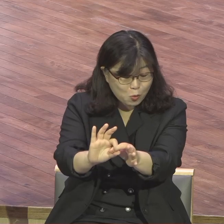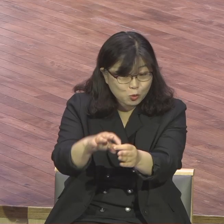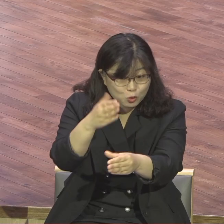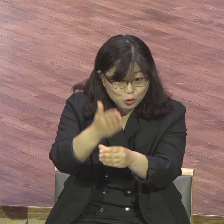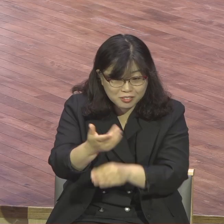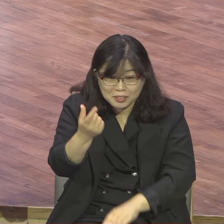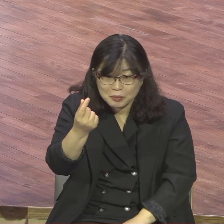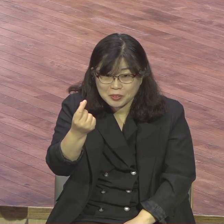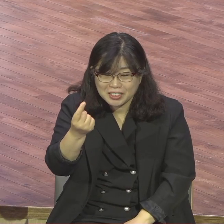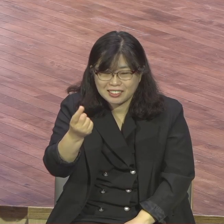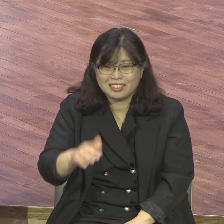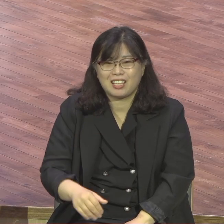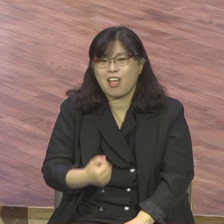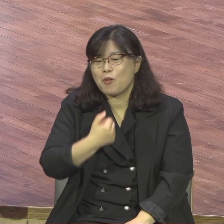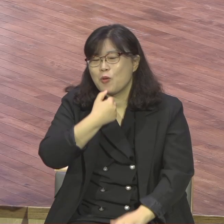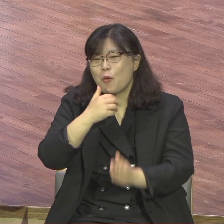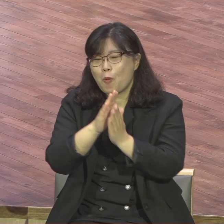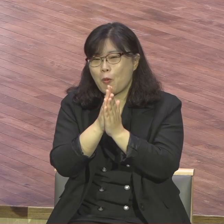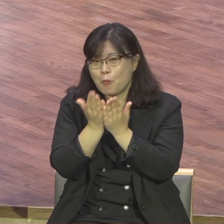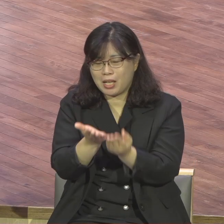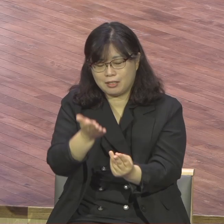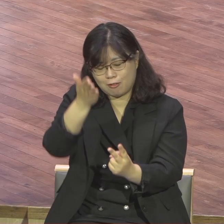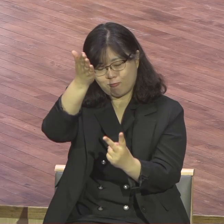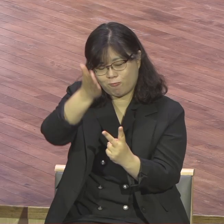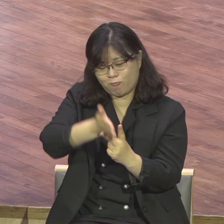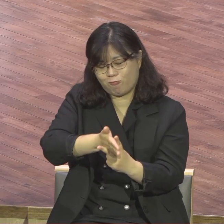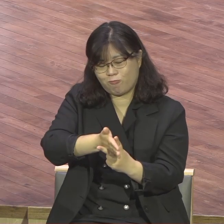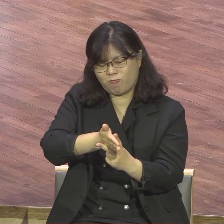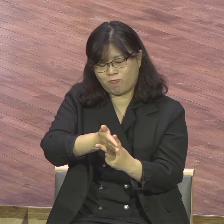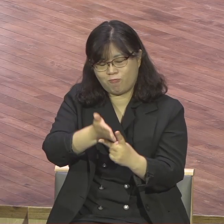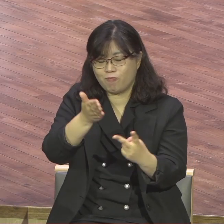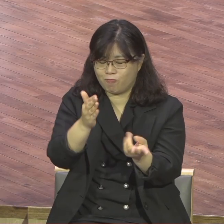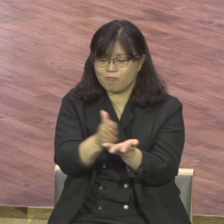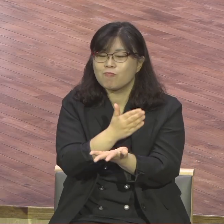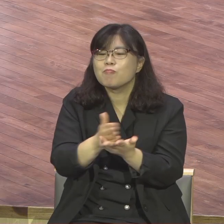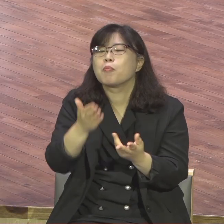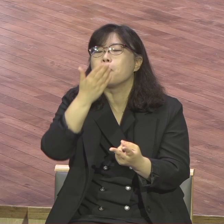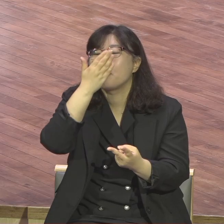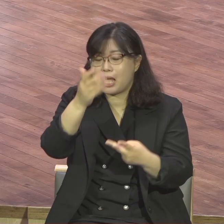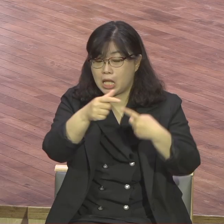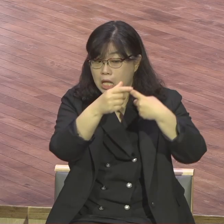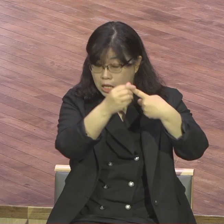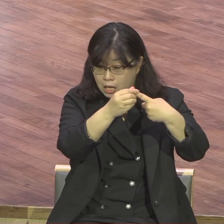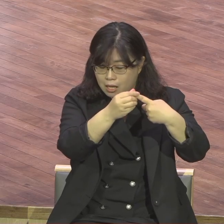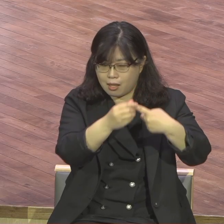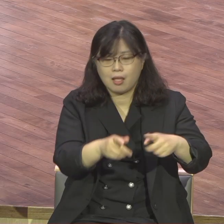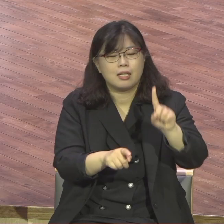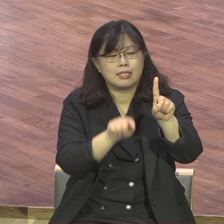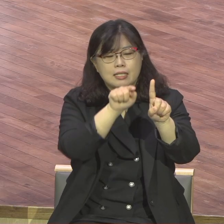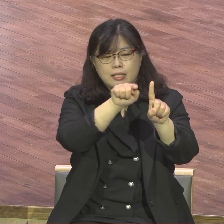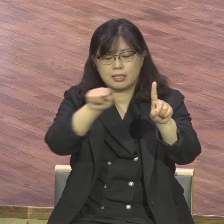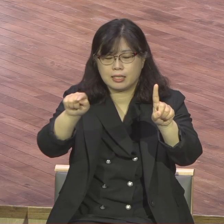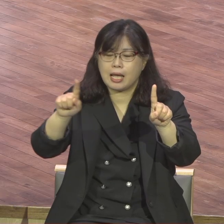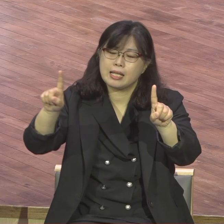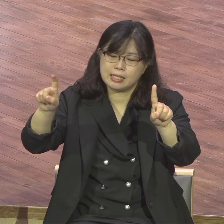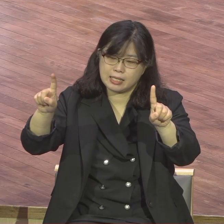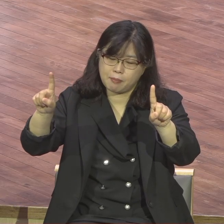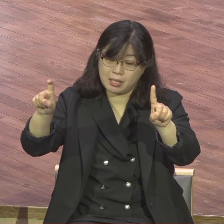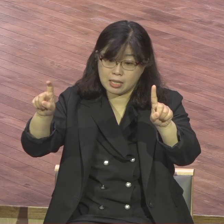1장부터 11장까지는 구원에 대한 교리 부분 이